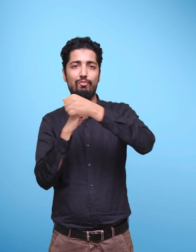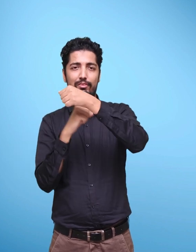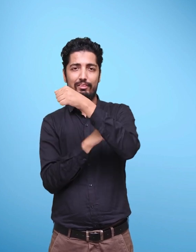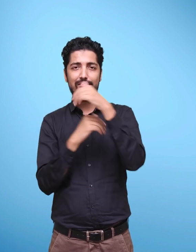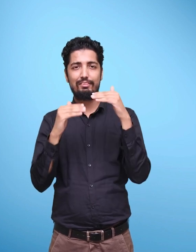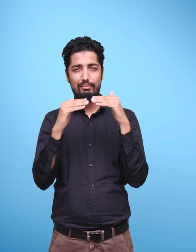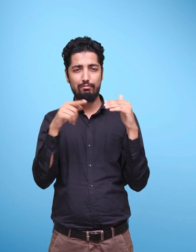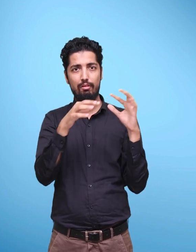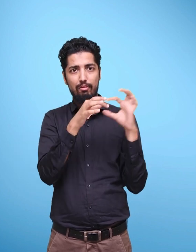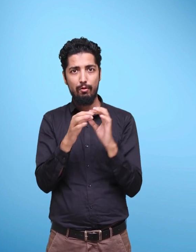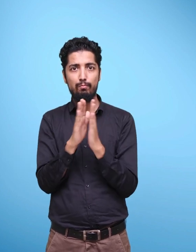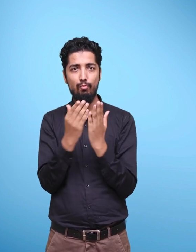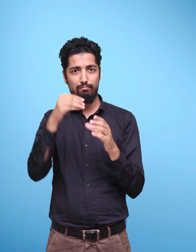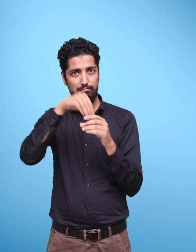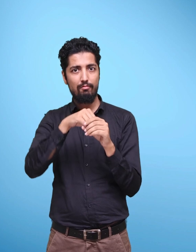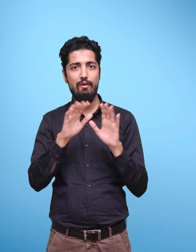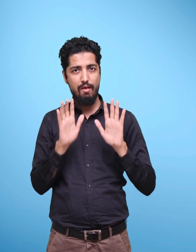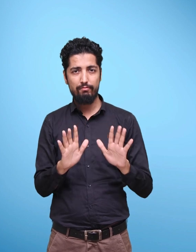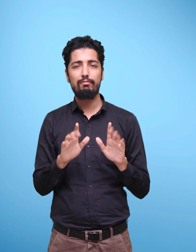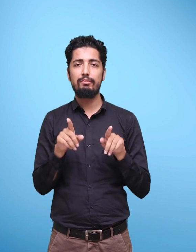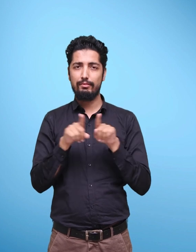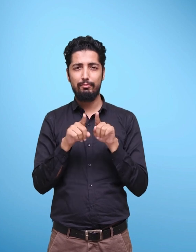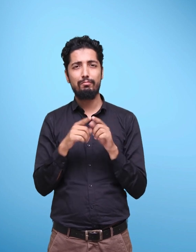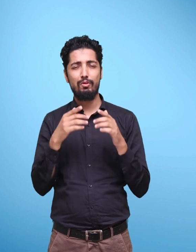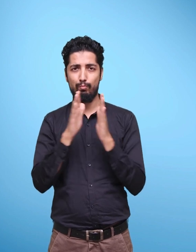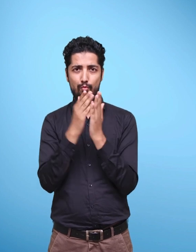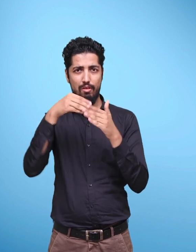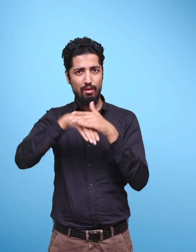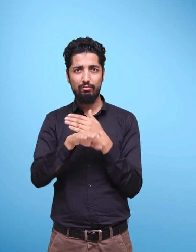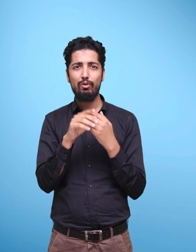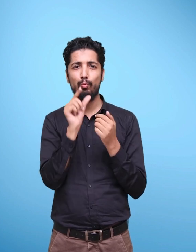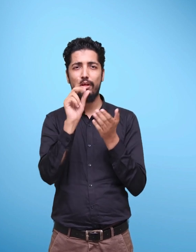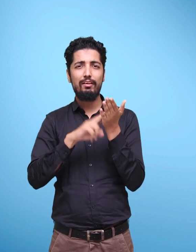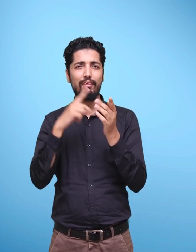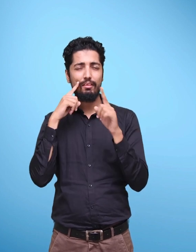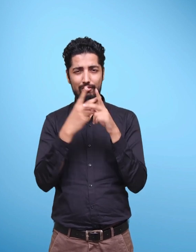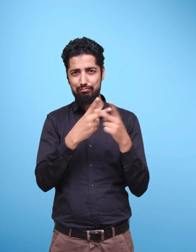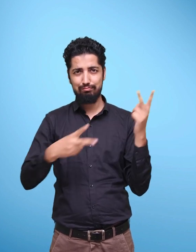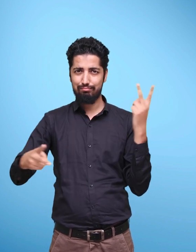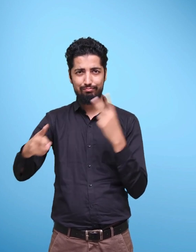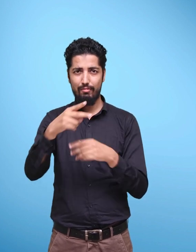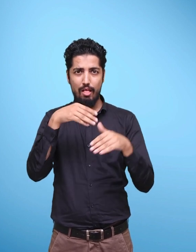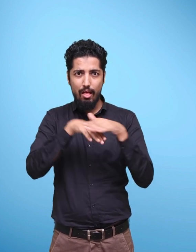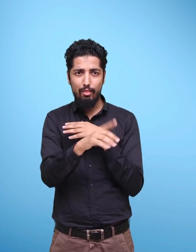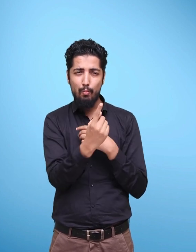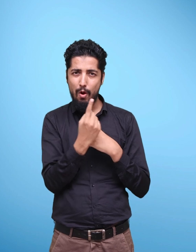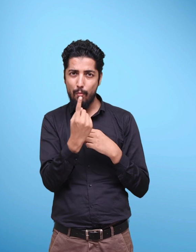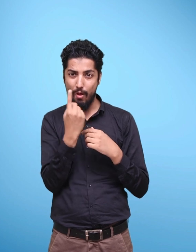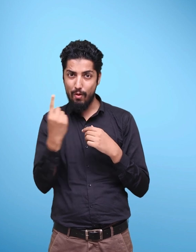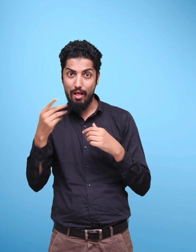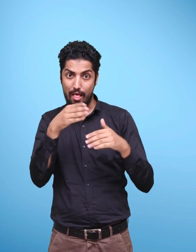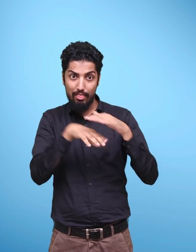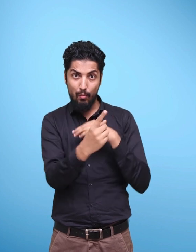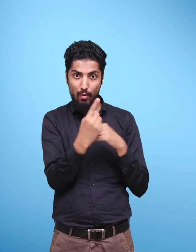textbook. हू गयूत अर्विए प्रॉटीच कैट। श्वकेषा श्वकेषाहारा वी Chréricस